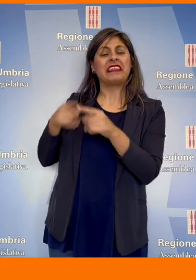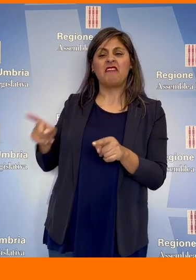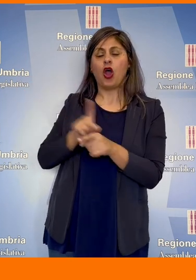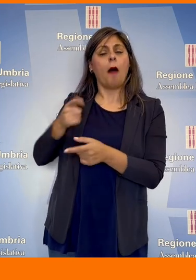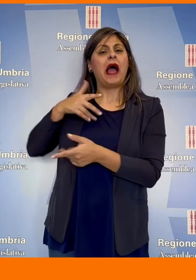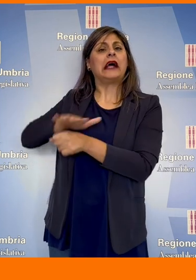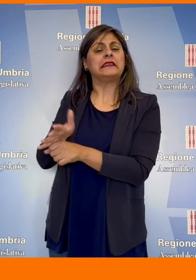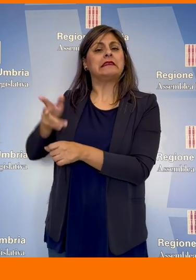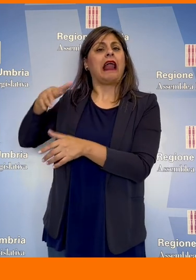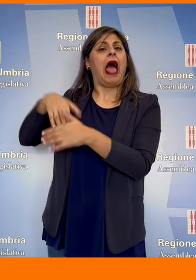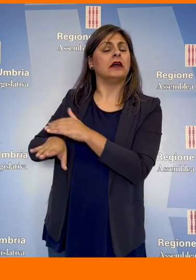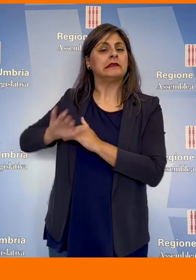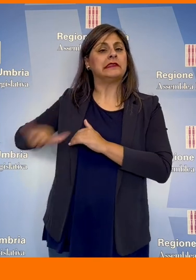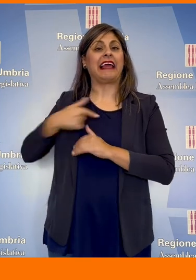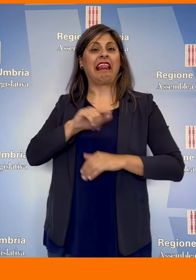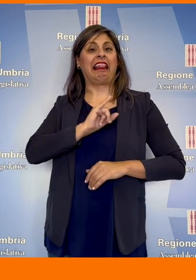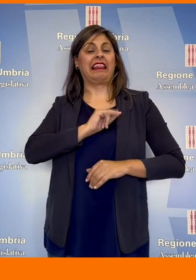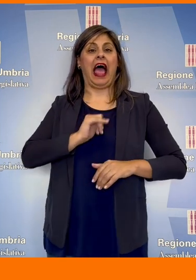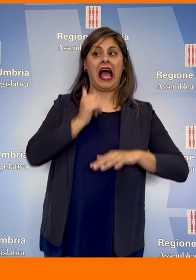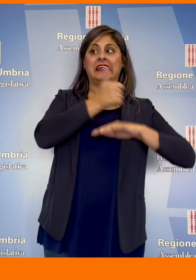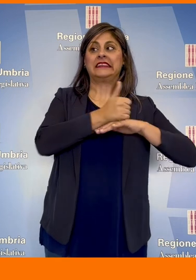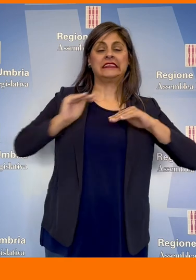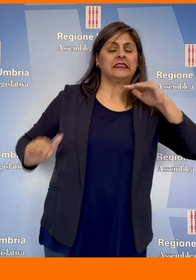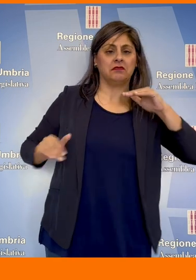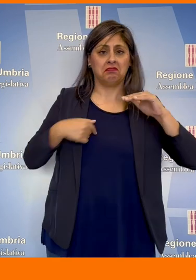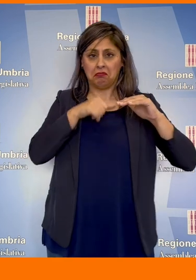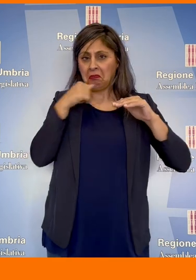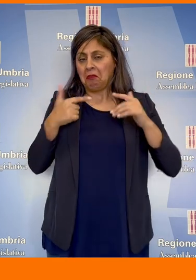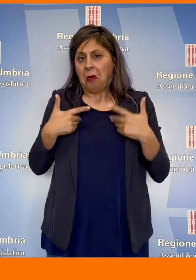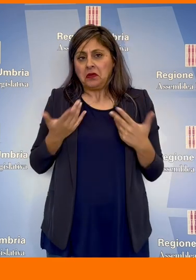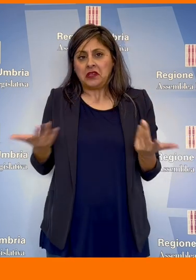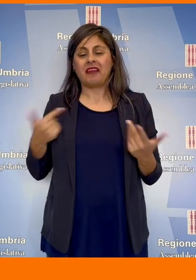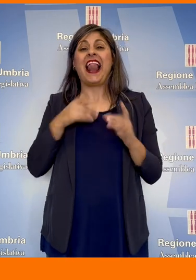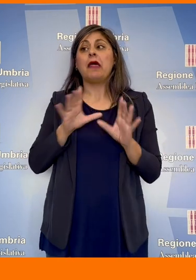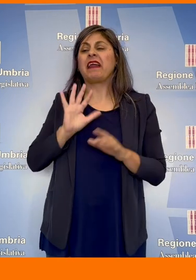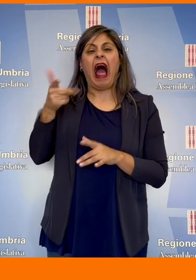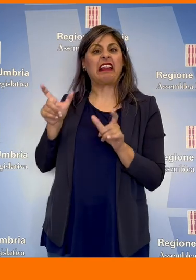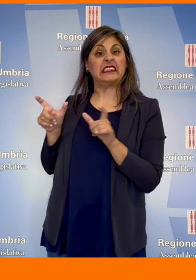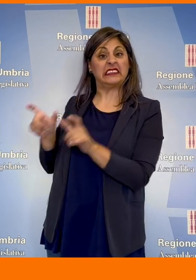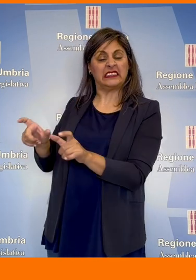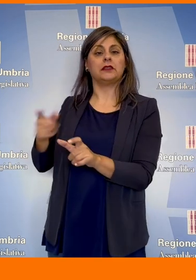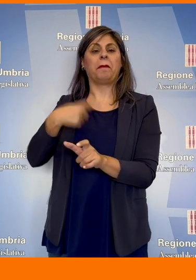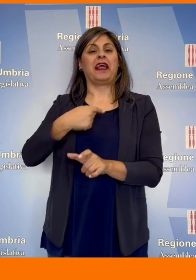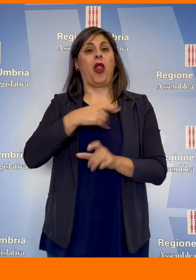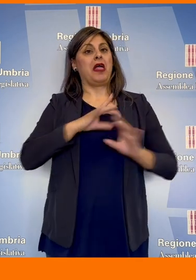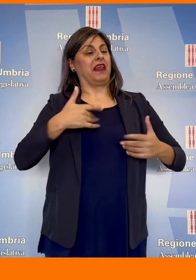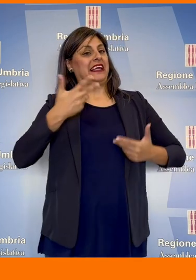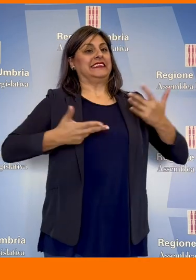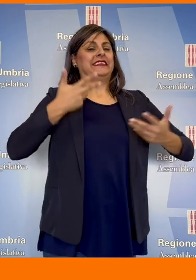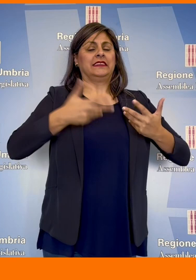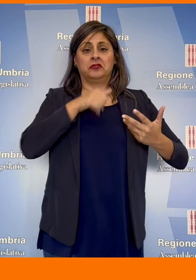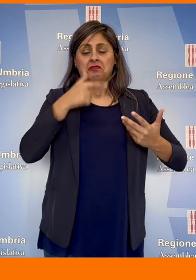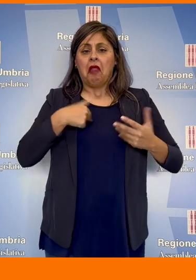scelte diverse per affermare la mia identità. Non ho bisogno di restringere la libertà degli altri per poter manifestare la mia, che